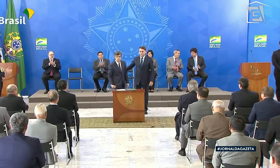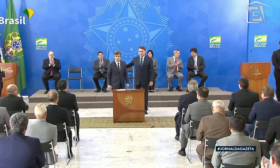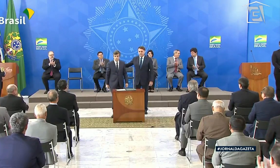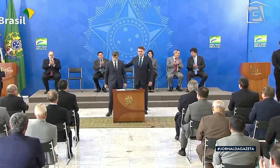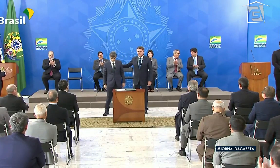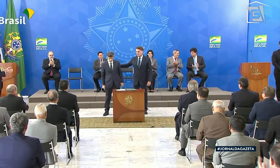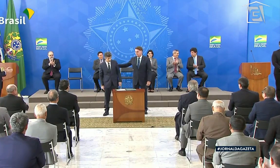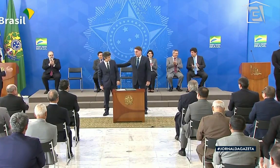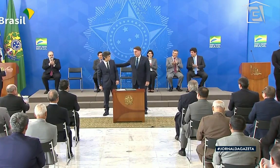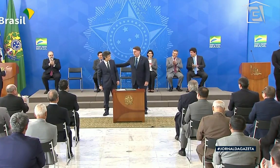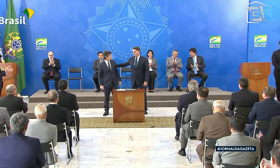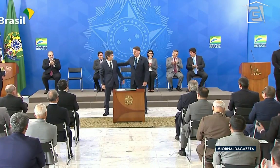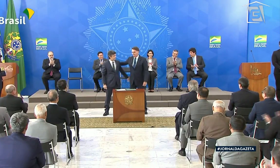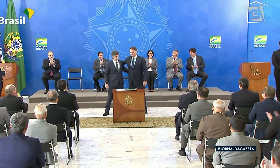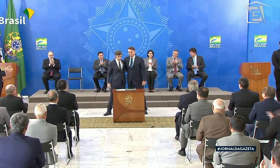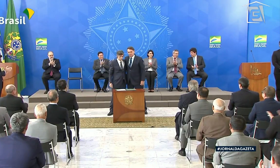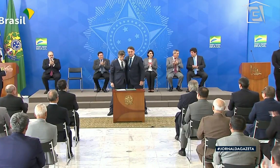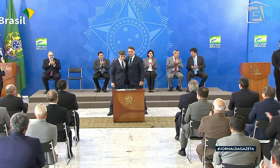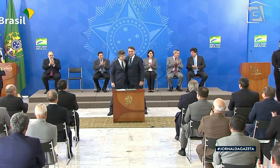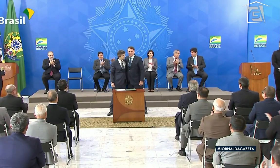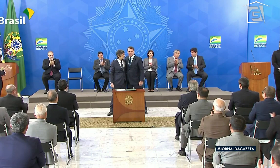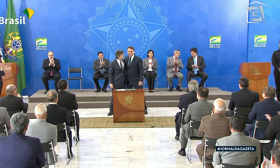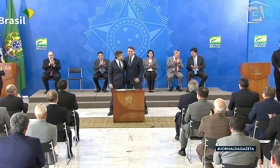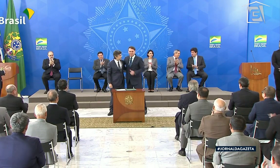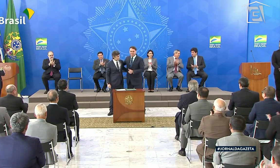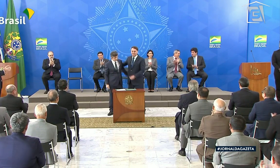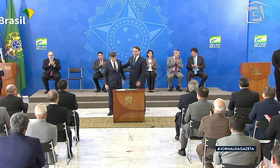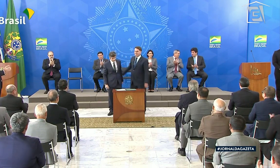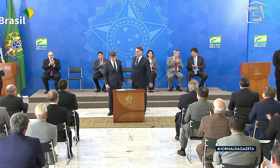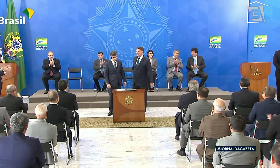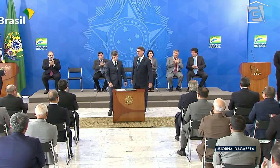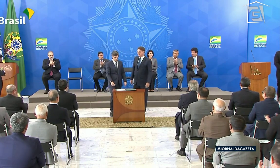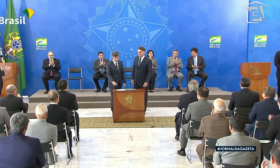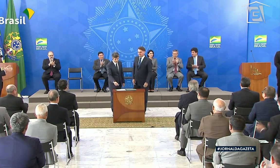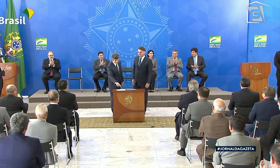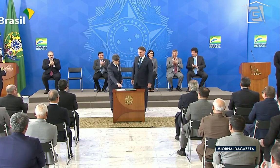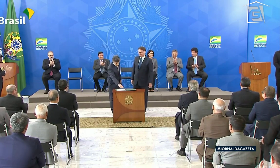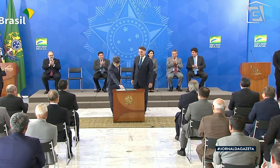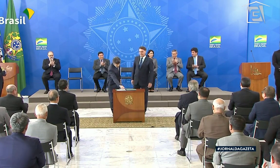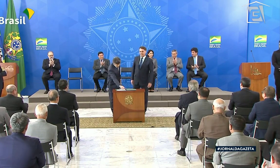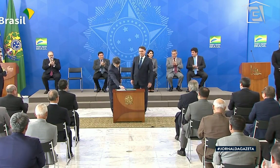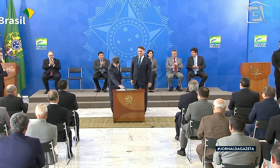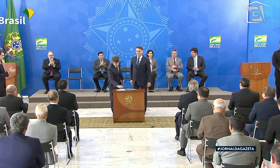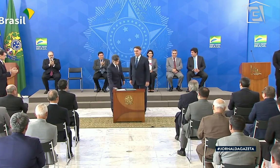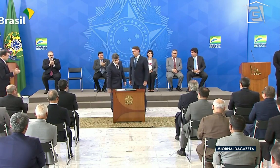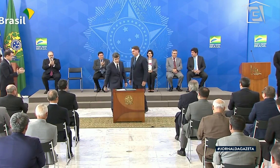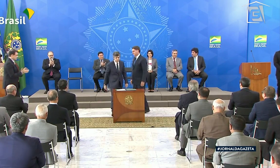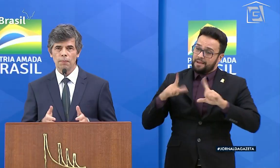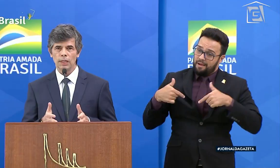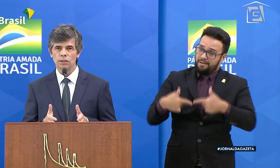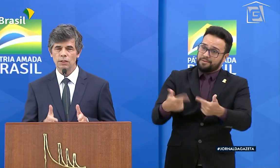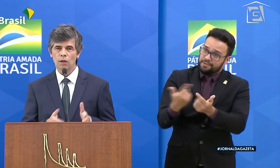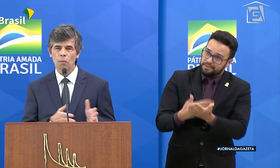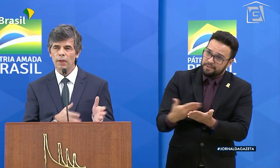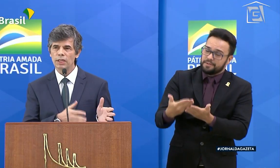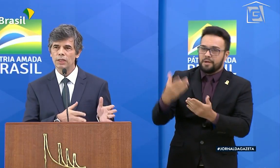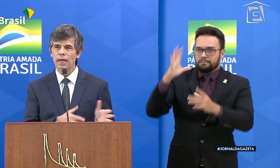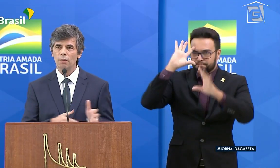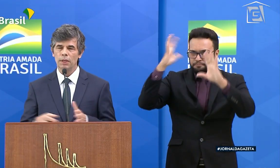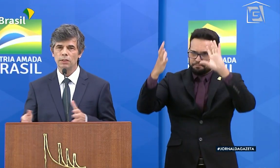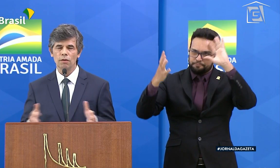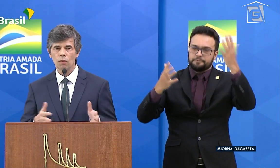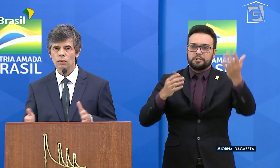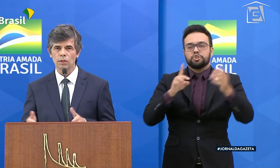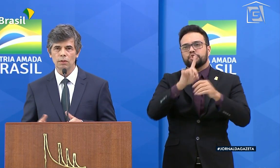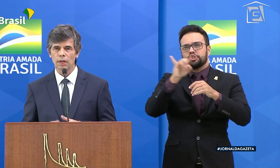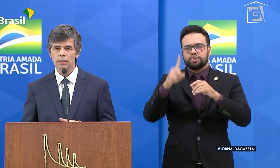tratados de forma científica e que fará um trabalho de parceria com estados e municípios para conter a covid-19. Decidi acompanhar